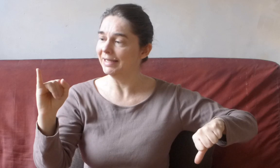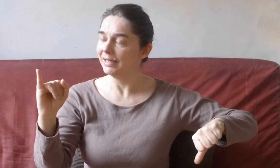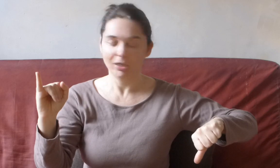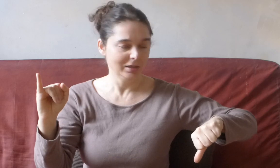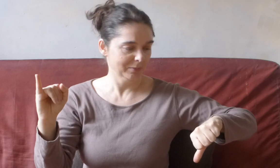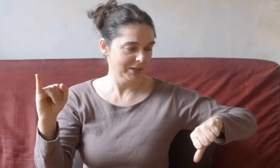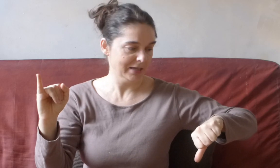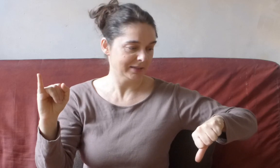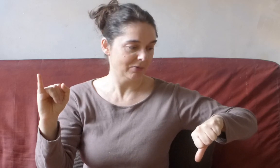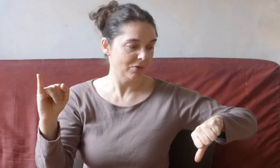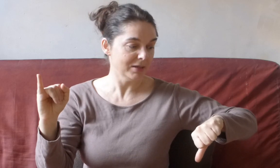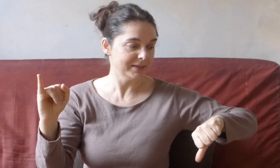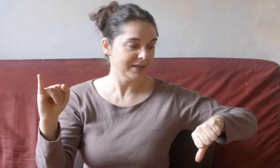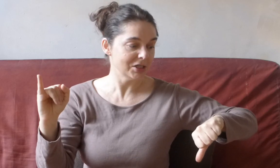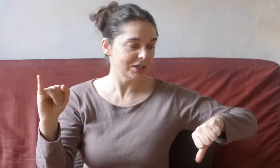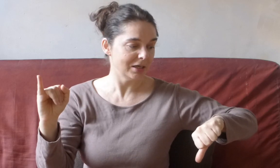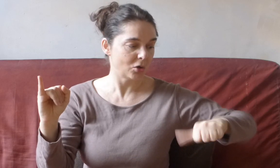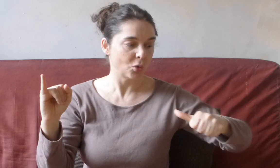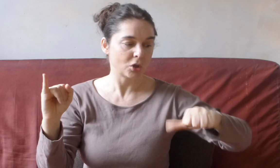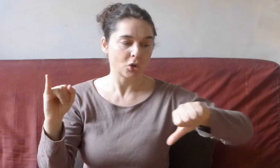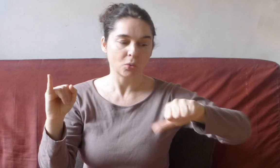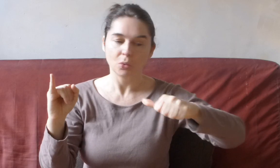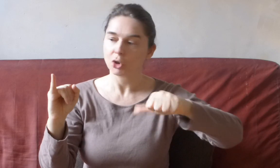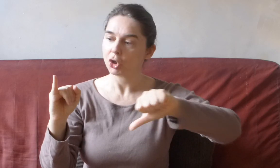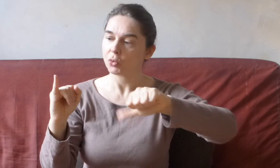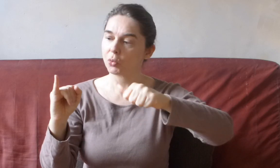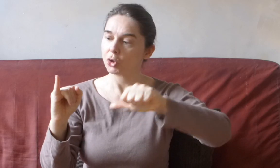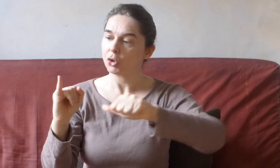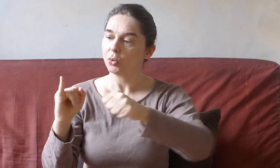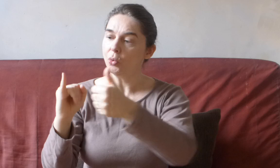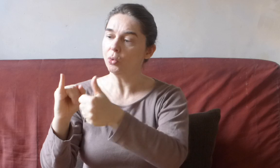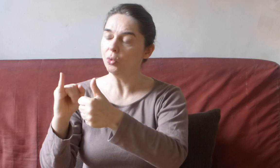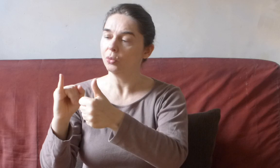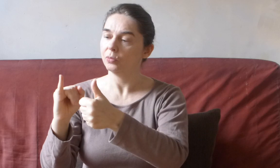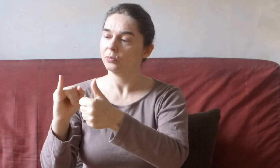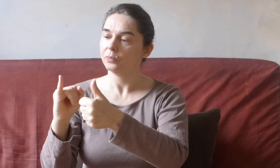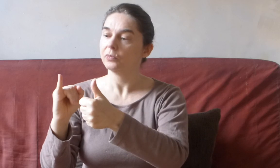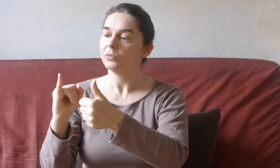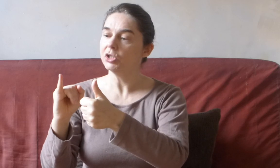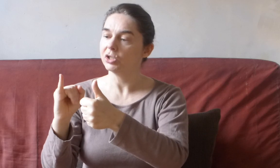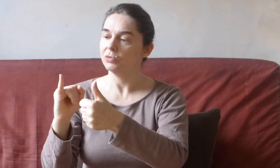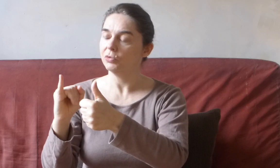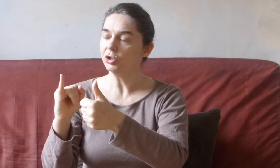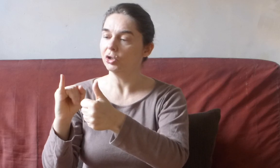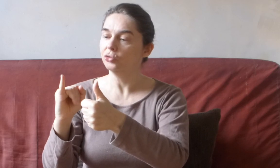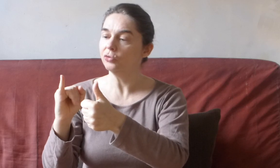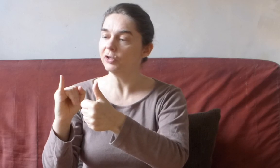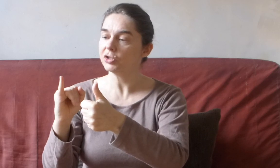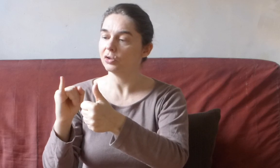Mais Askawawa sait nager. Coucou, Iskiwiwi est tout vexé.